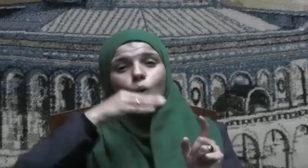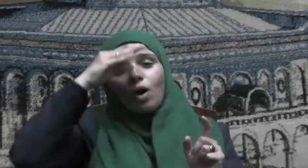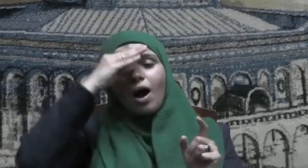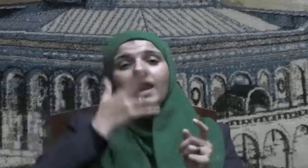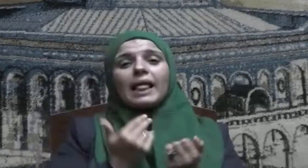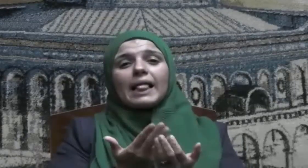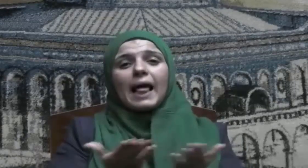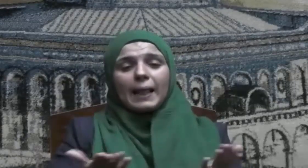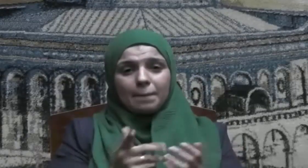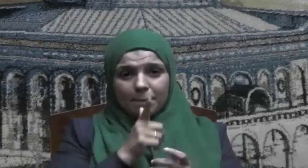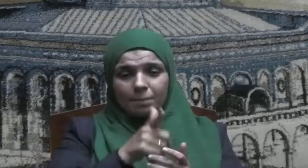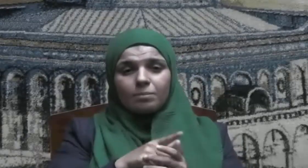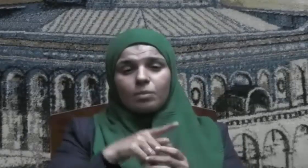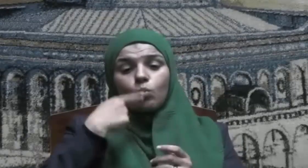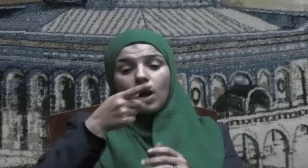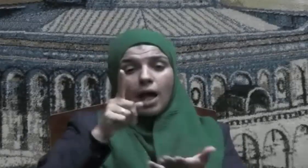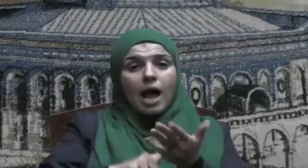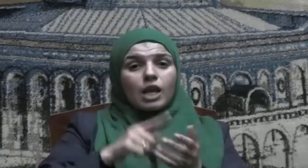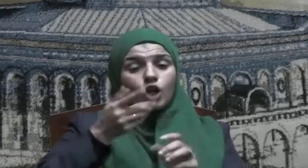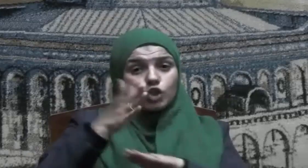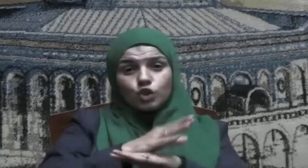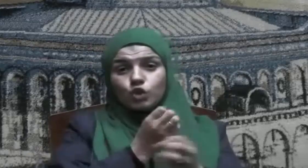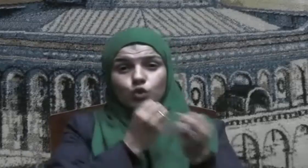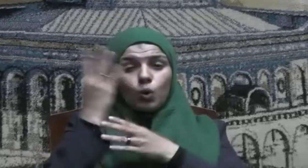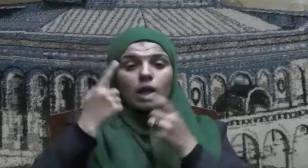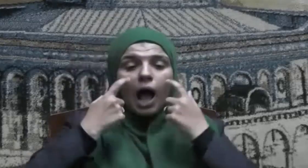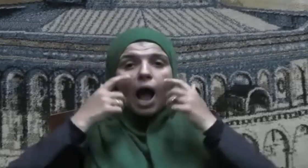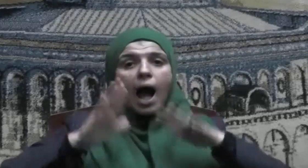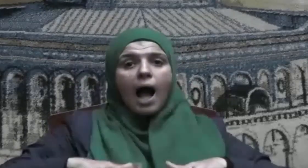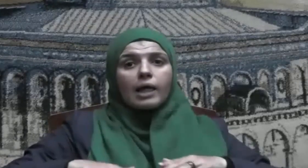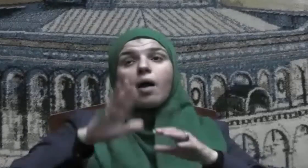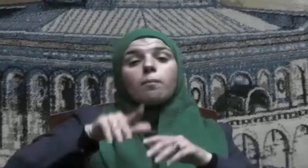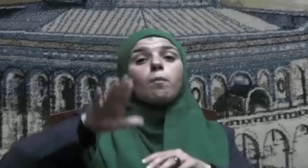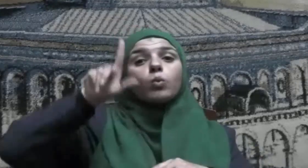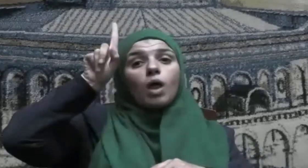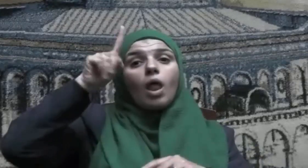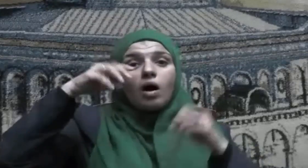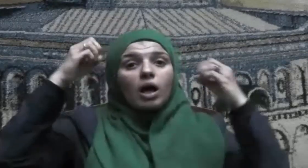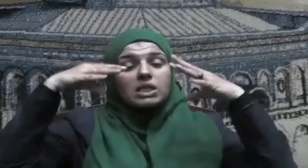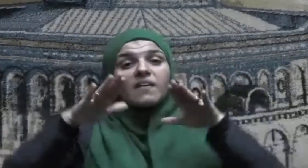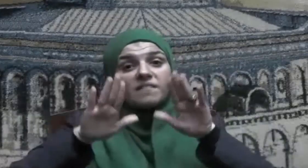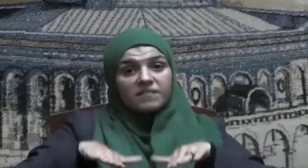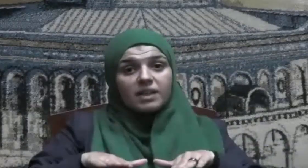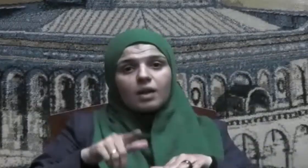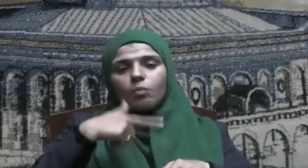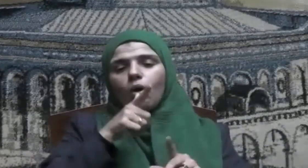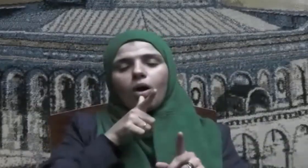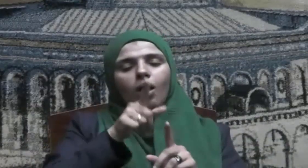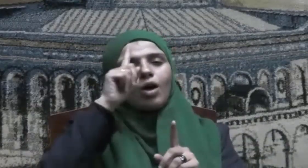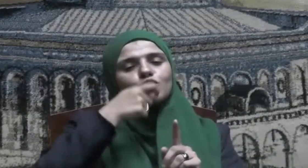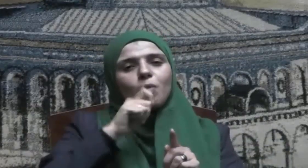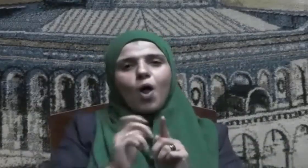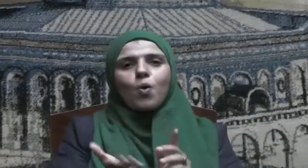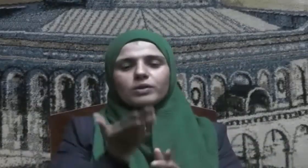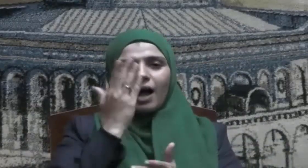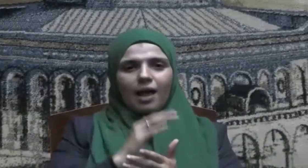الكريم أن الشهداء أحياء عند ربهم يرزقون يقول تعالى وَلَا